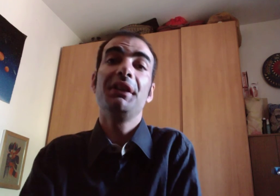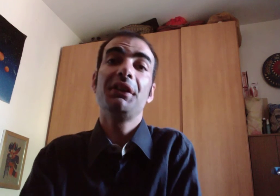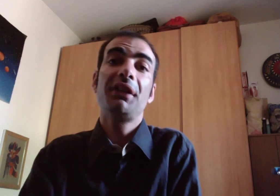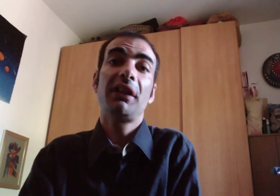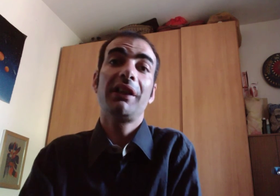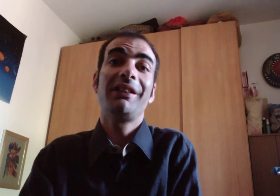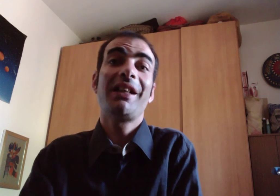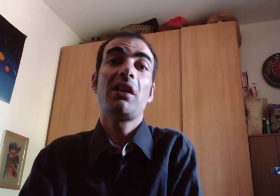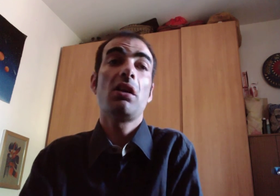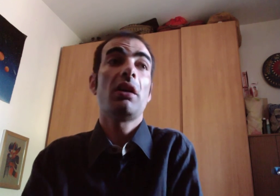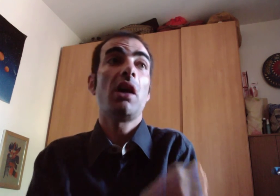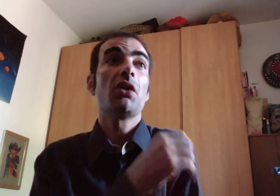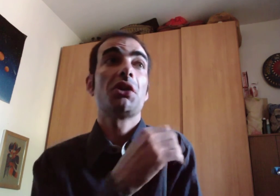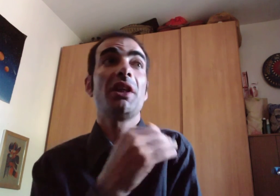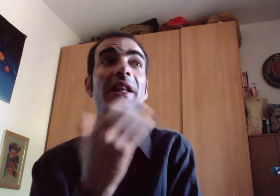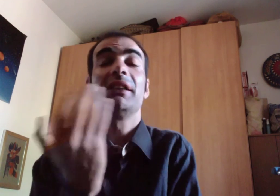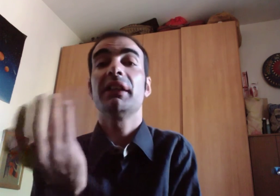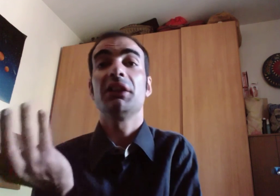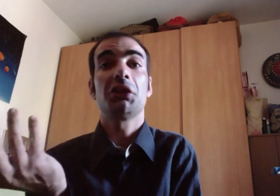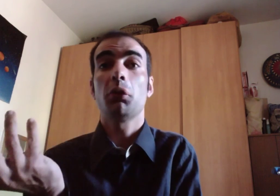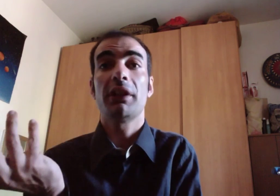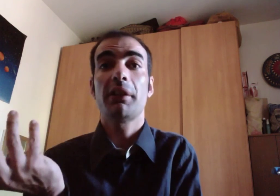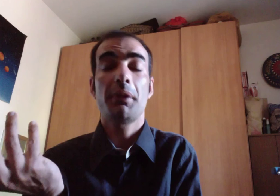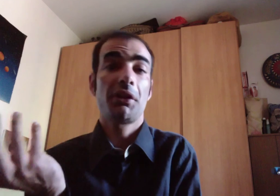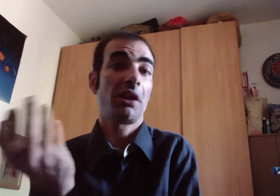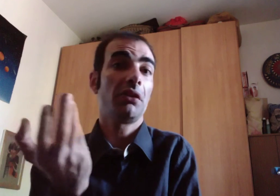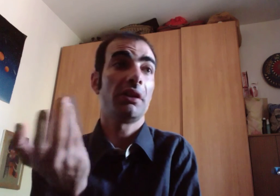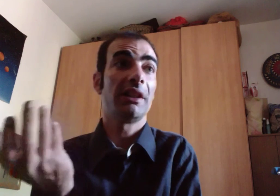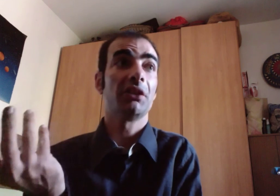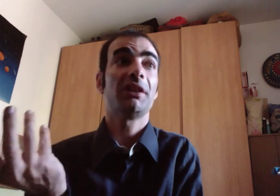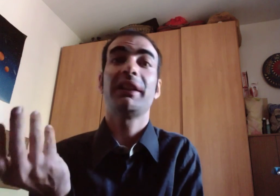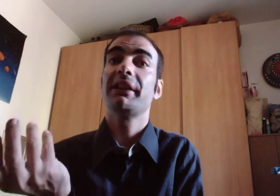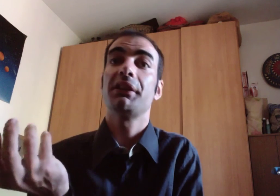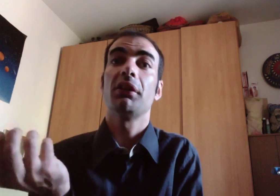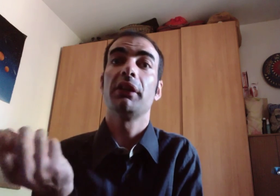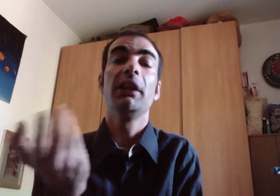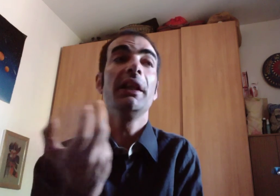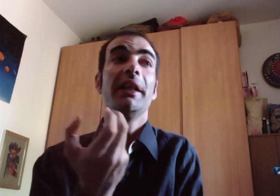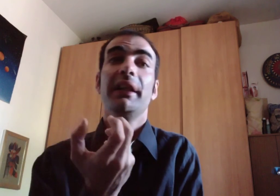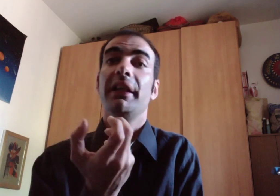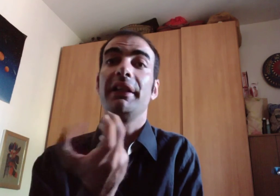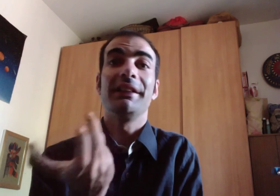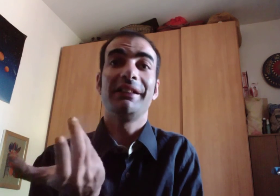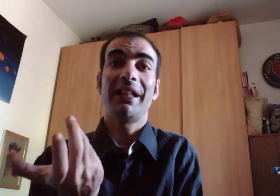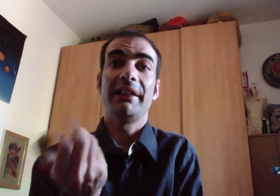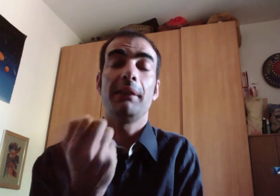internet ancora oggi è lenta nel 50 per cento della nostra nazione in italia